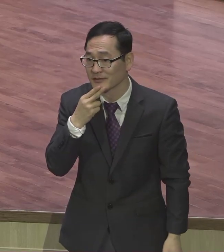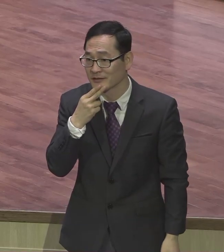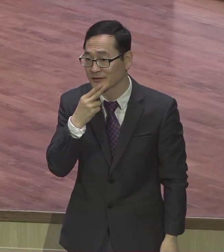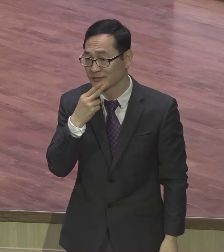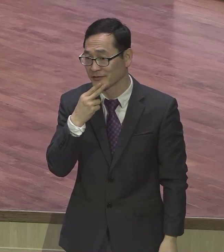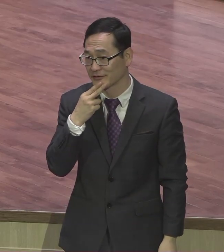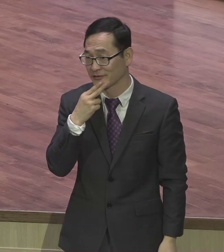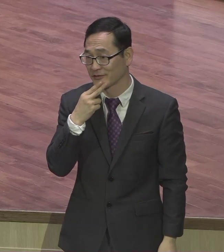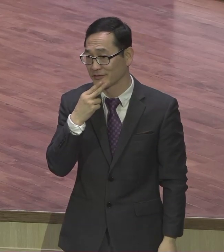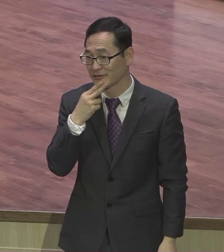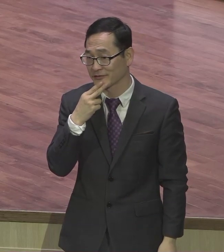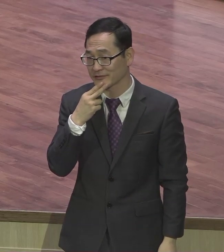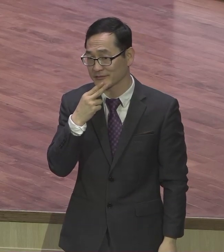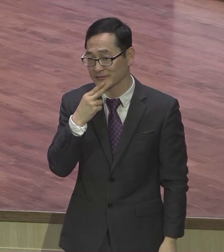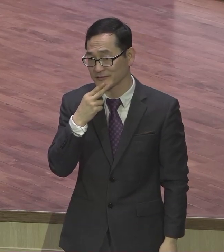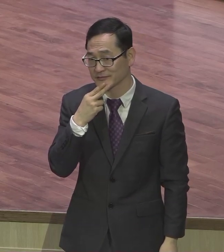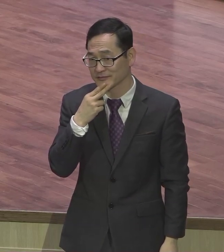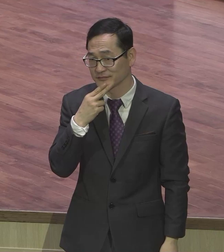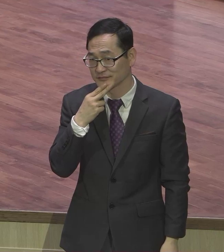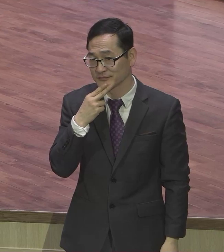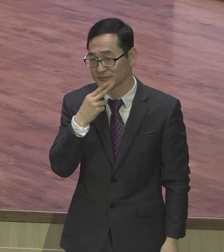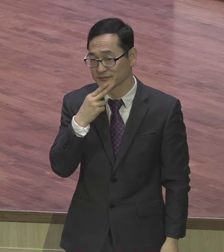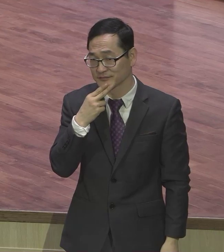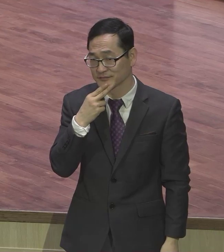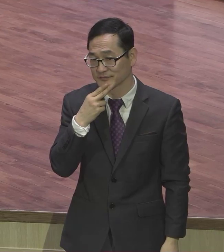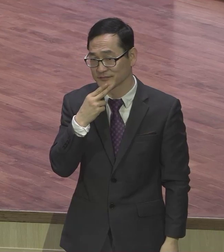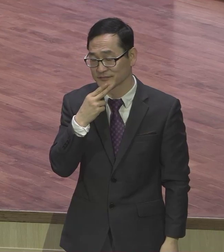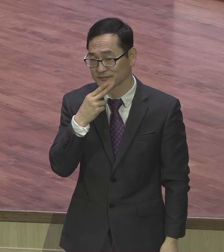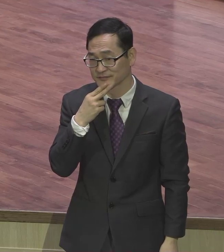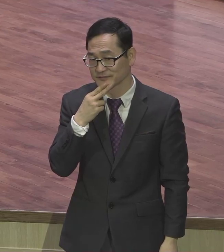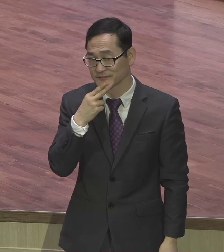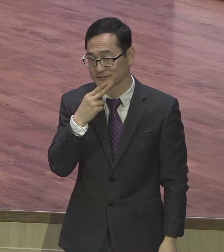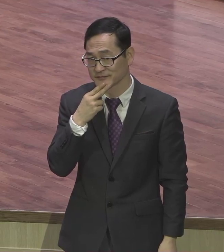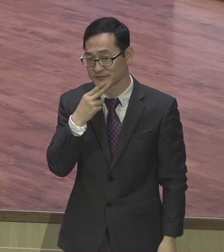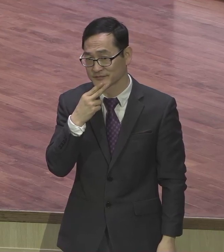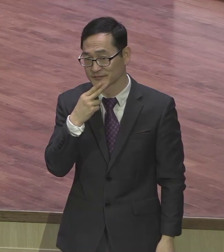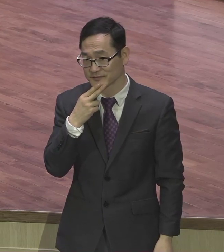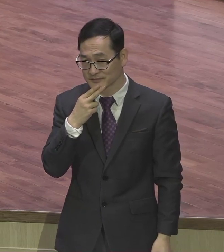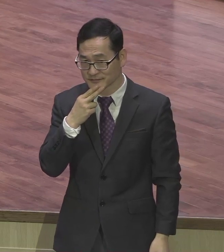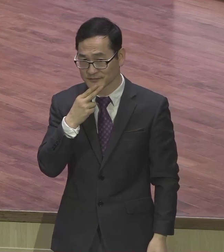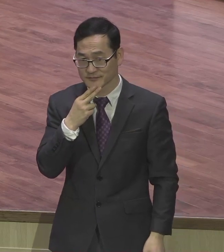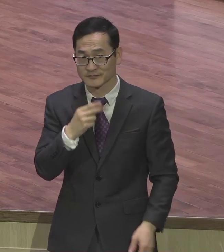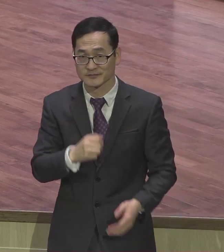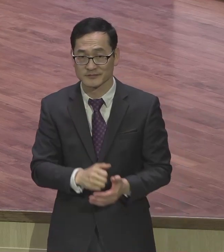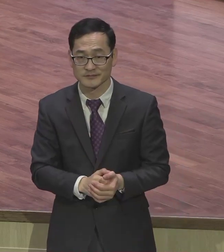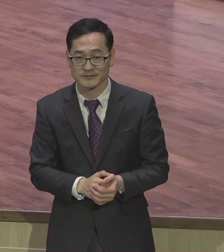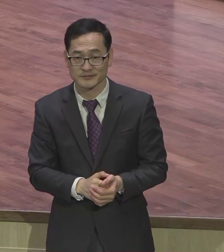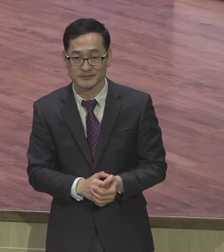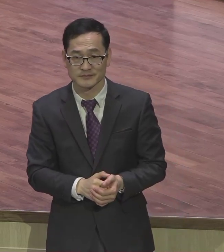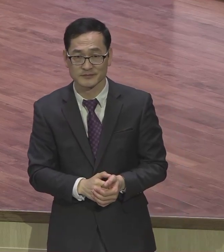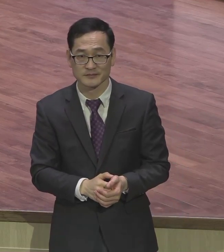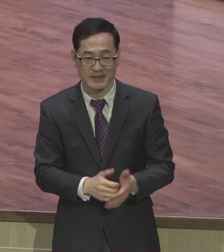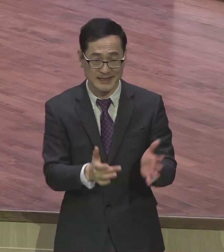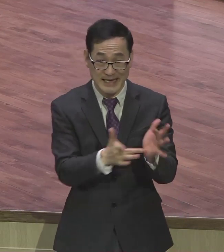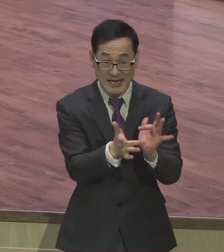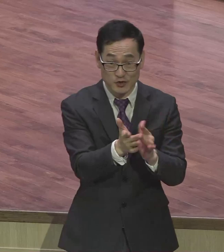죽음 초월했어요 예수 믿고 3일 만에 예수 믿는다고 배신 잘하고 죽이겠다고 쫓아다니는 유대인들